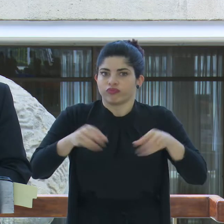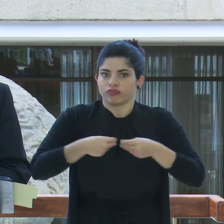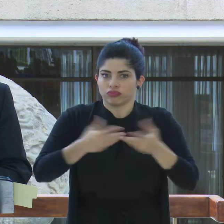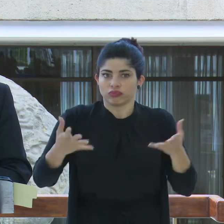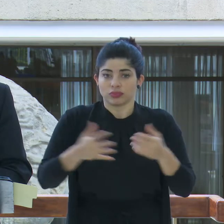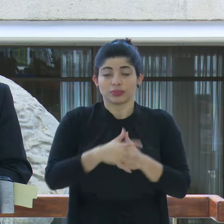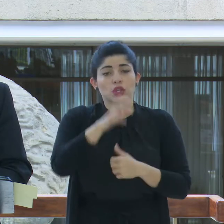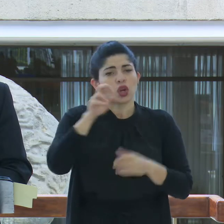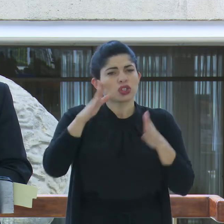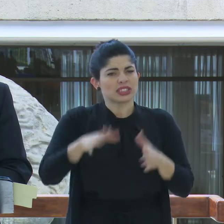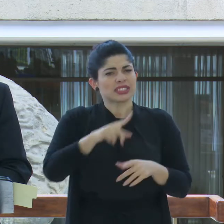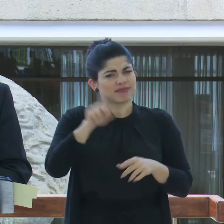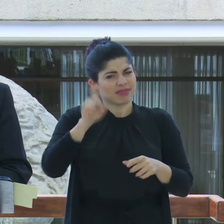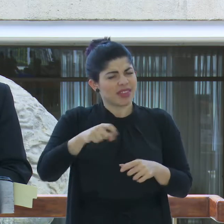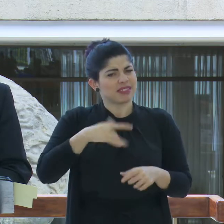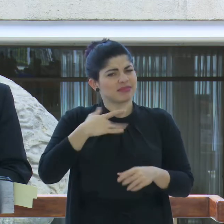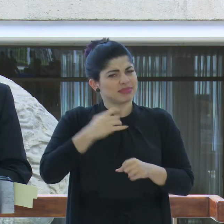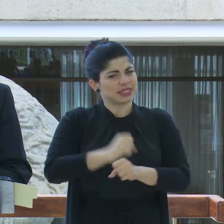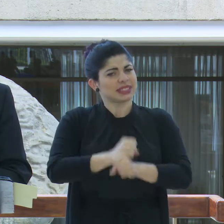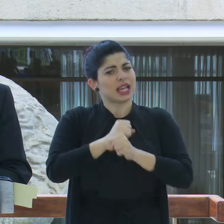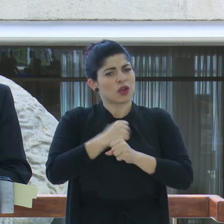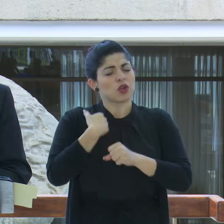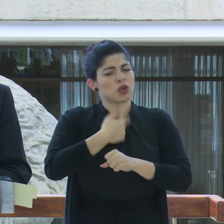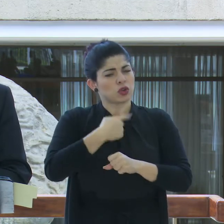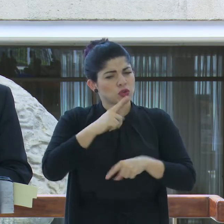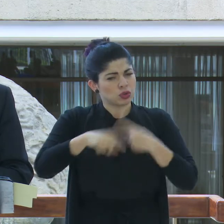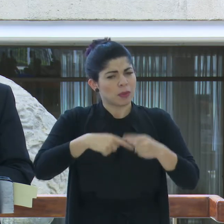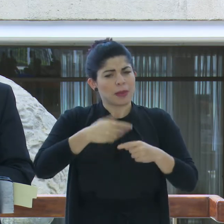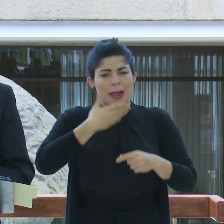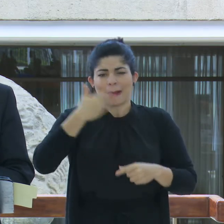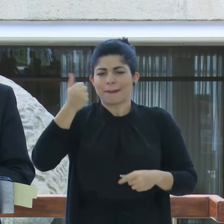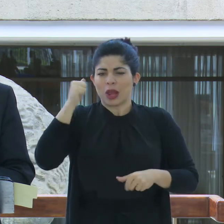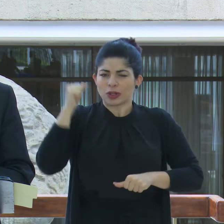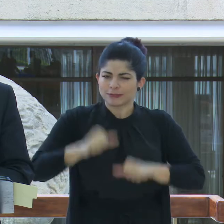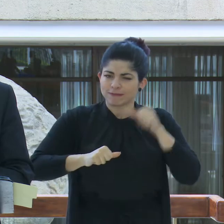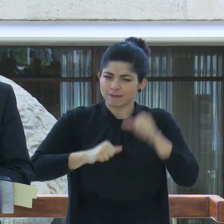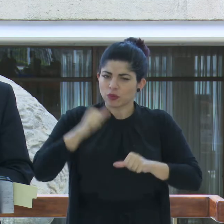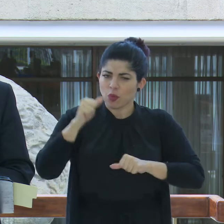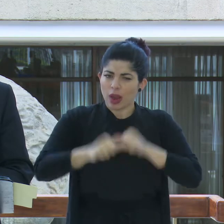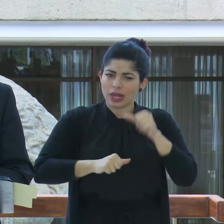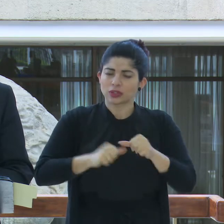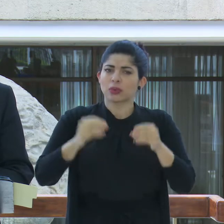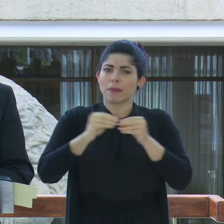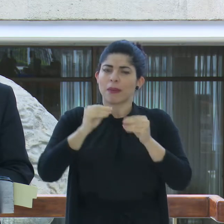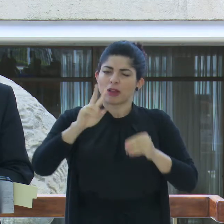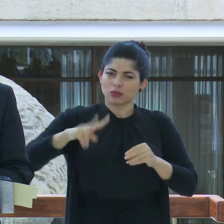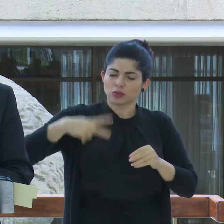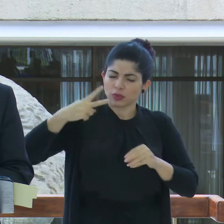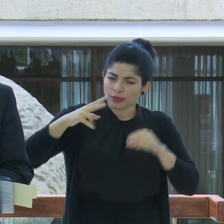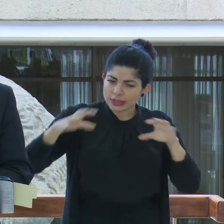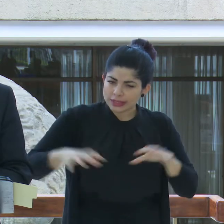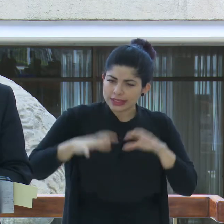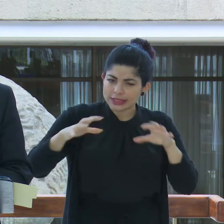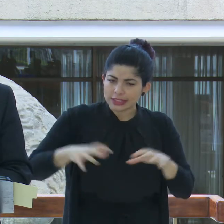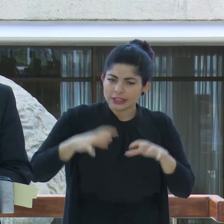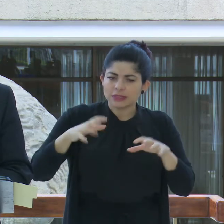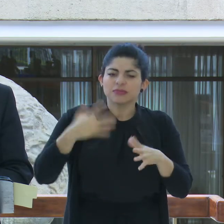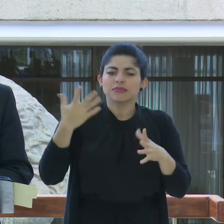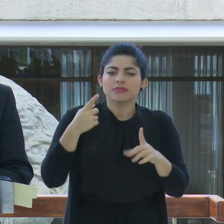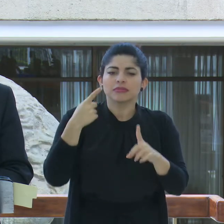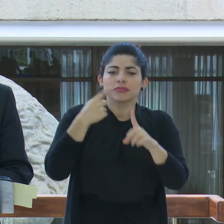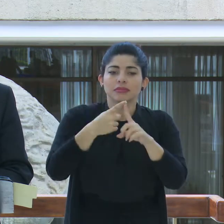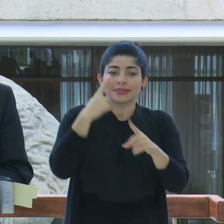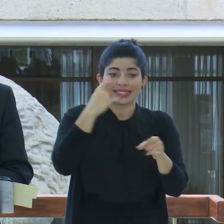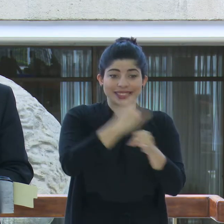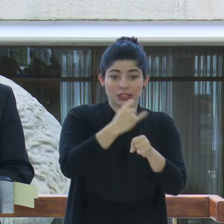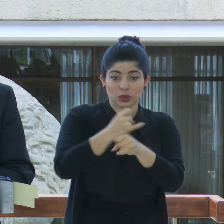costarricenses pueden estar seguros que empeñaremos nuestro mejor esfuerzo e intensificaremos las acciones que correspondan a las